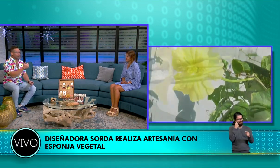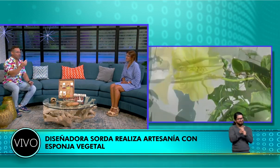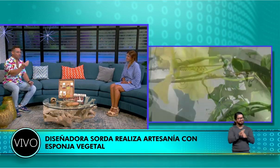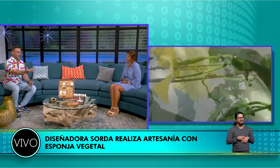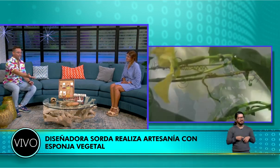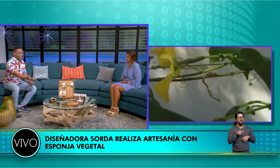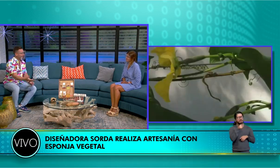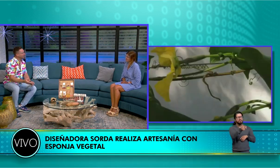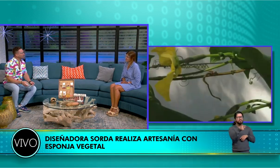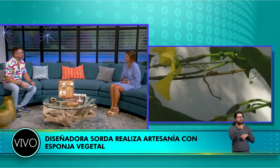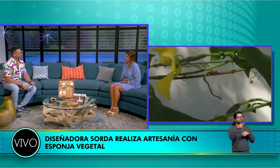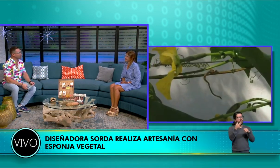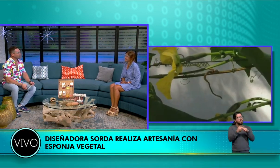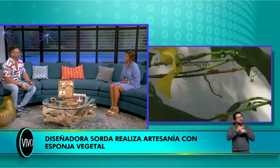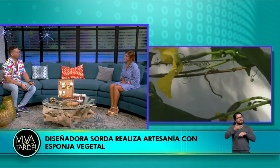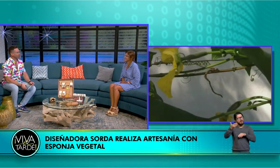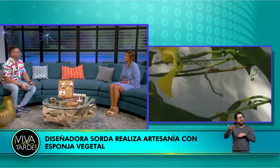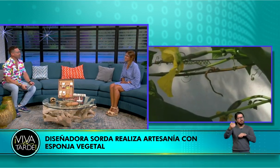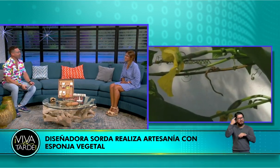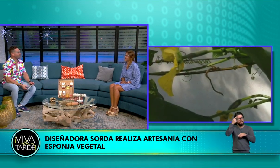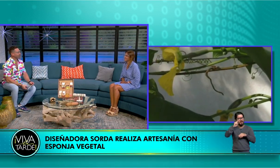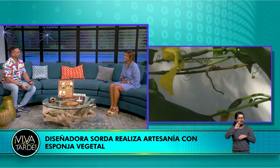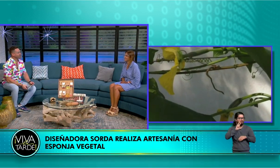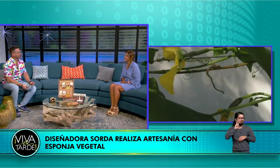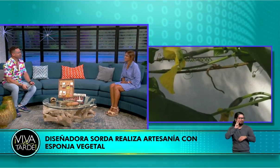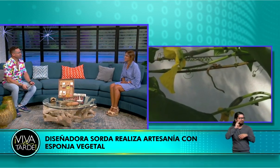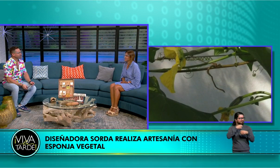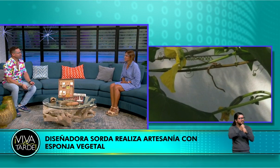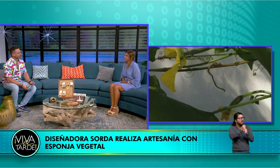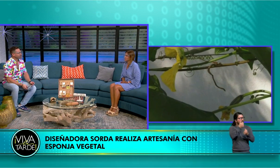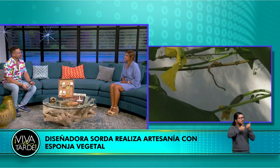con tus diseños? ¿Qué materiales utilizas para tu artesanía?